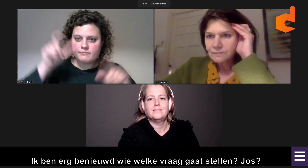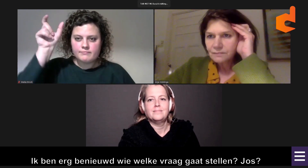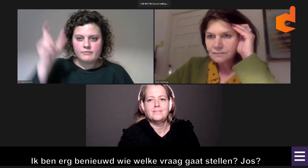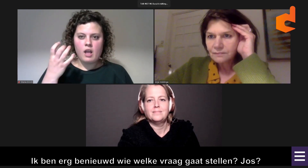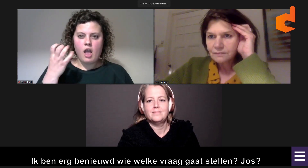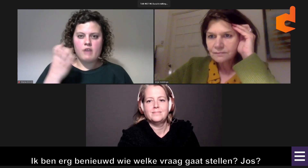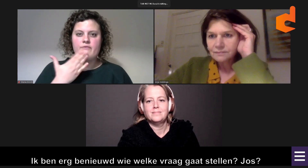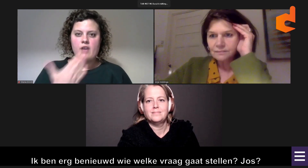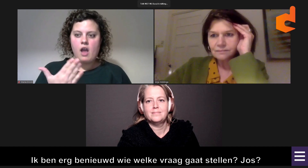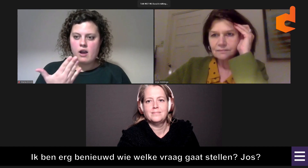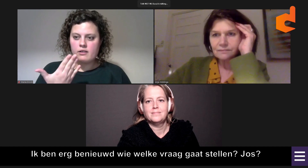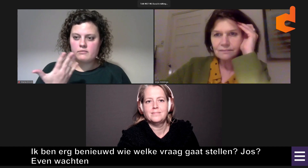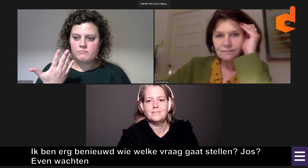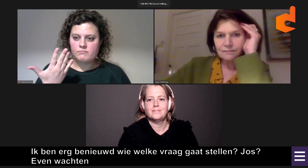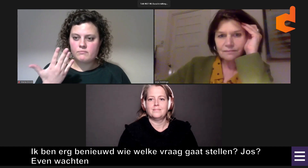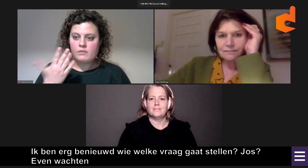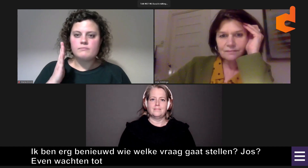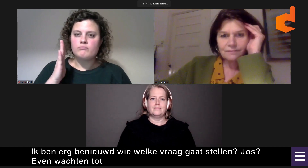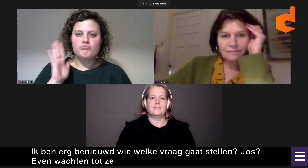Even wachten tot ze in beeld komt.